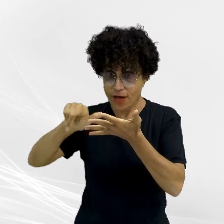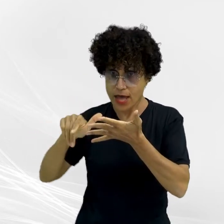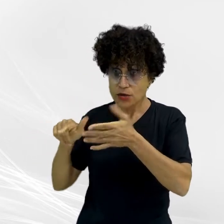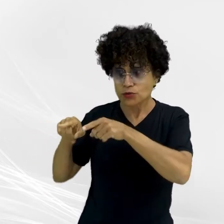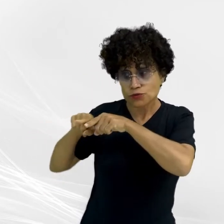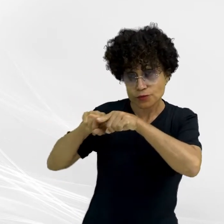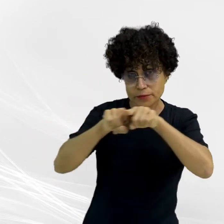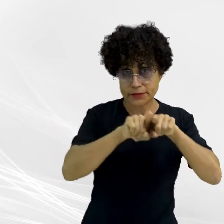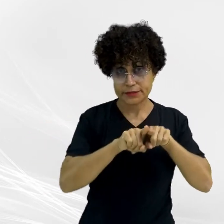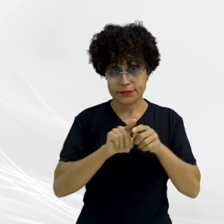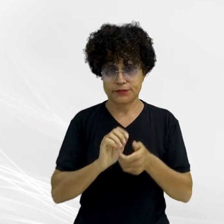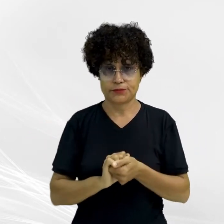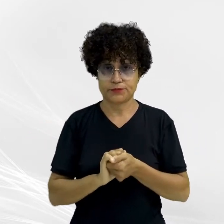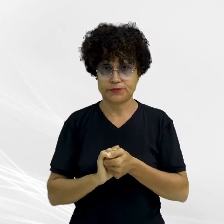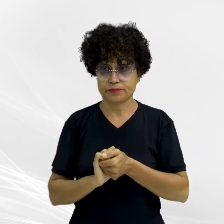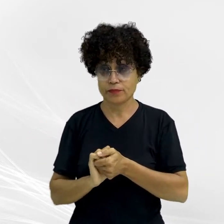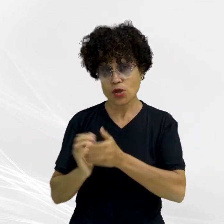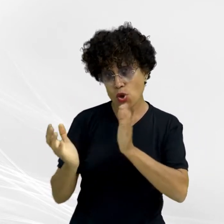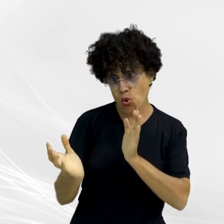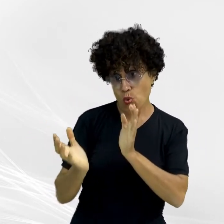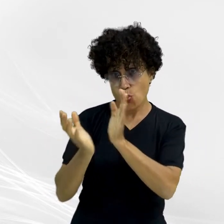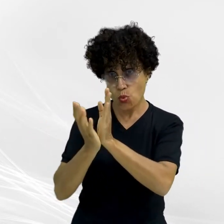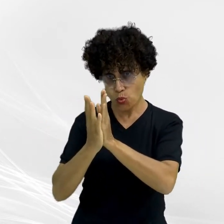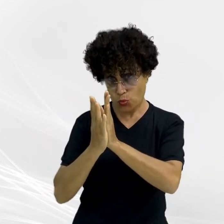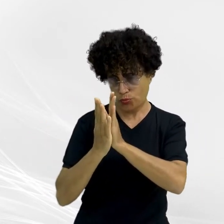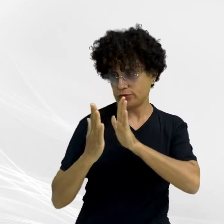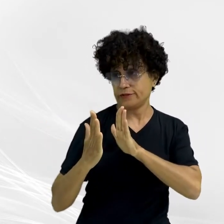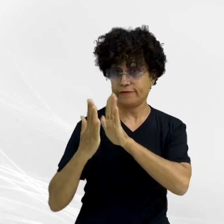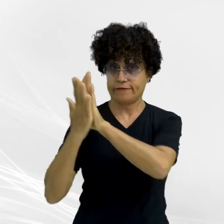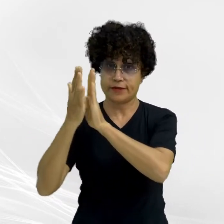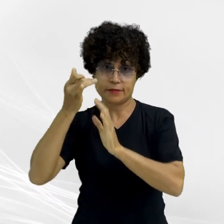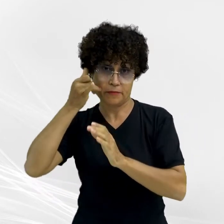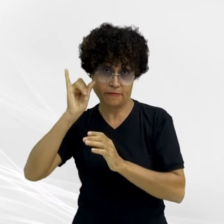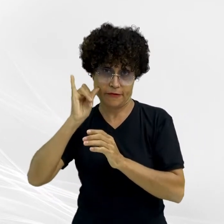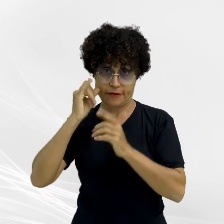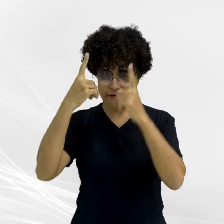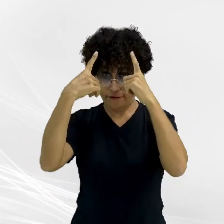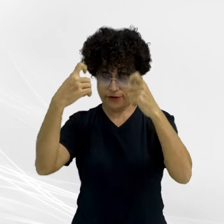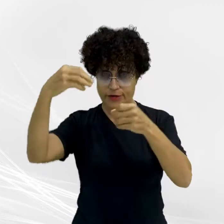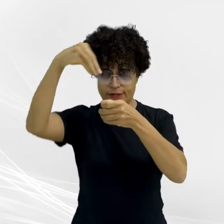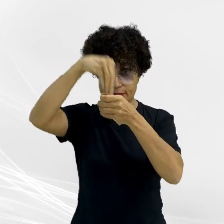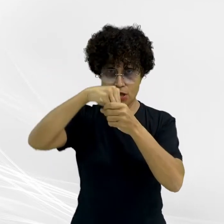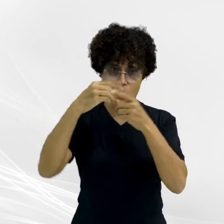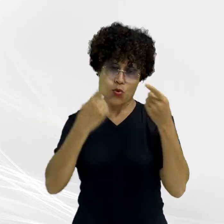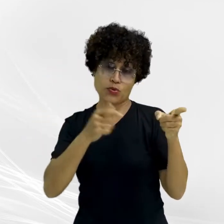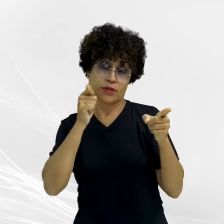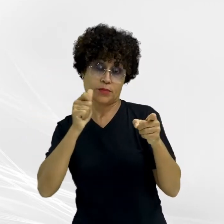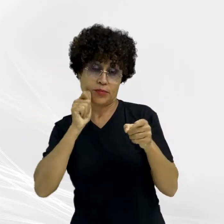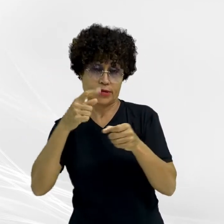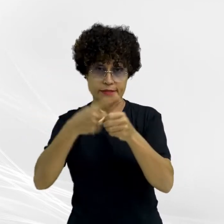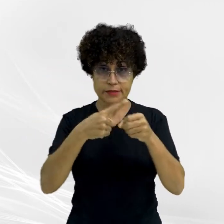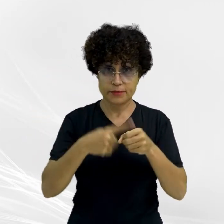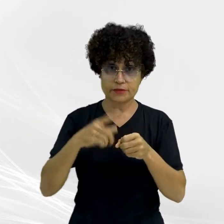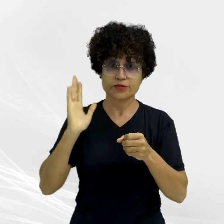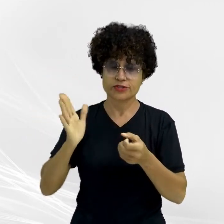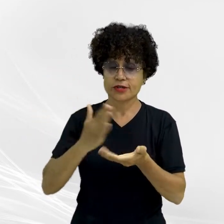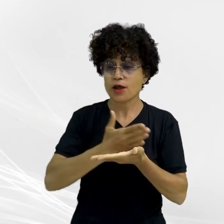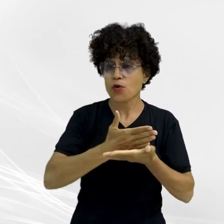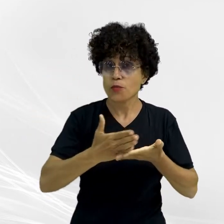entre outros parceiros. A Rede de Enfrentamento à Violência Doméstica e Familiar contra a Mulher de Primavera do Leste já